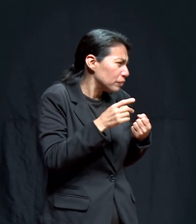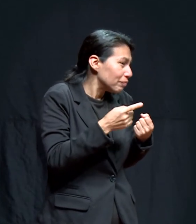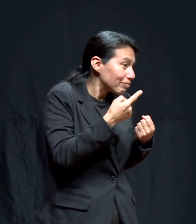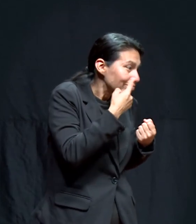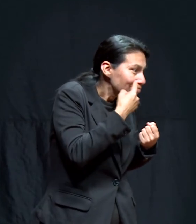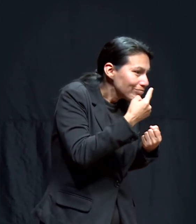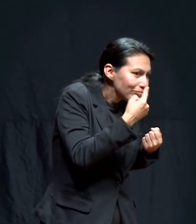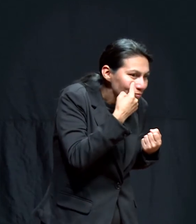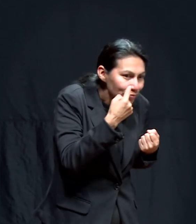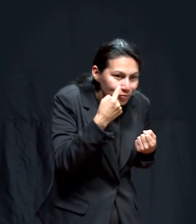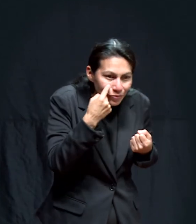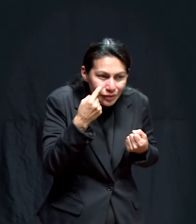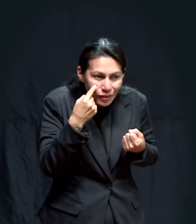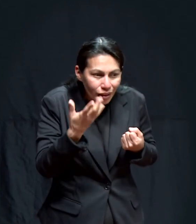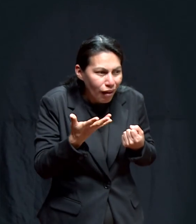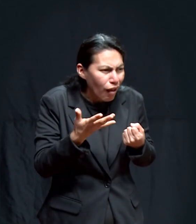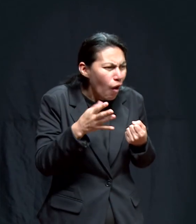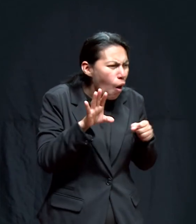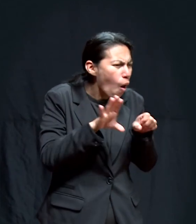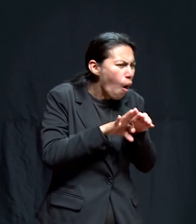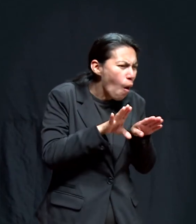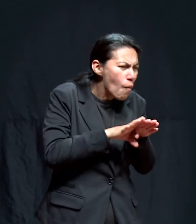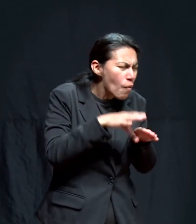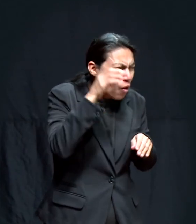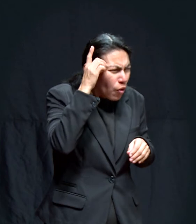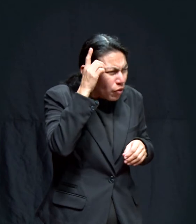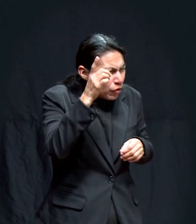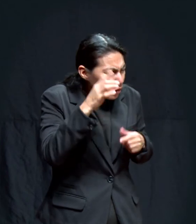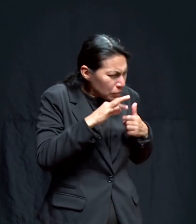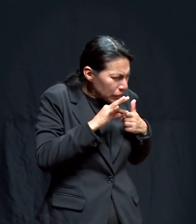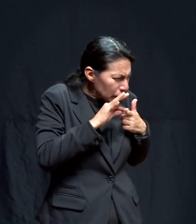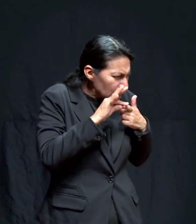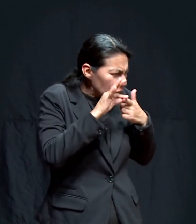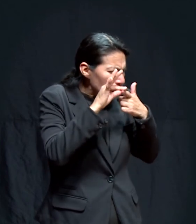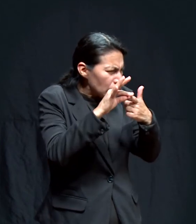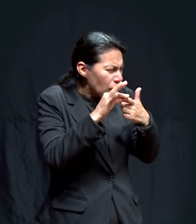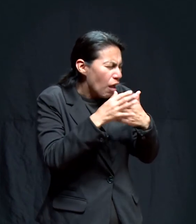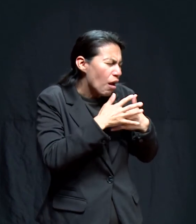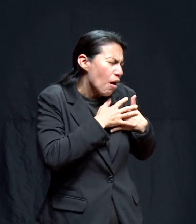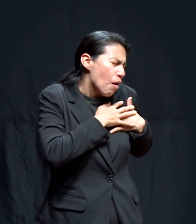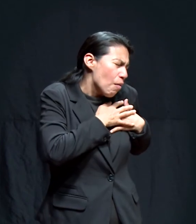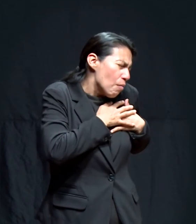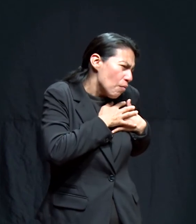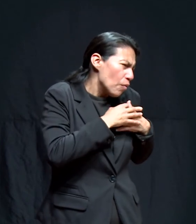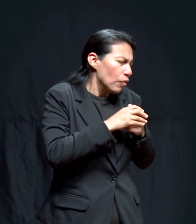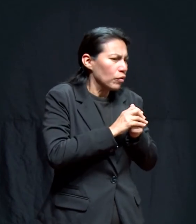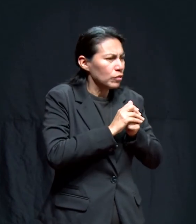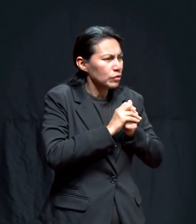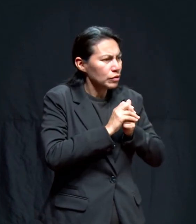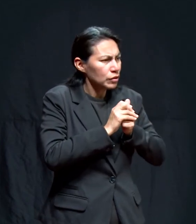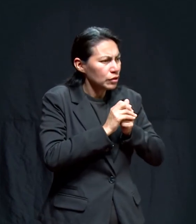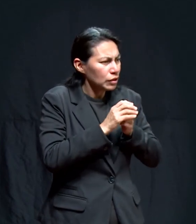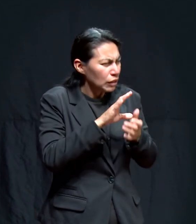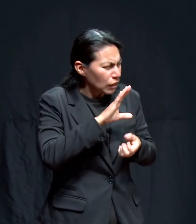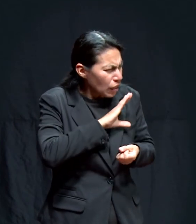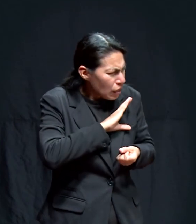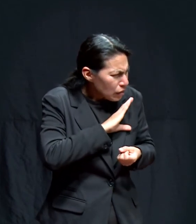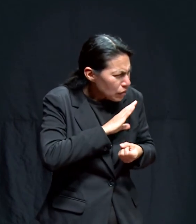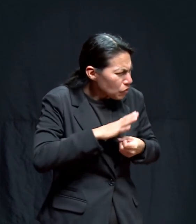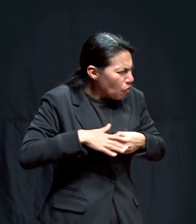señales. Señales de la conducción, la dirección del amor, del cariño,